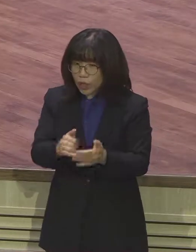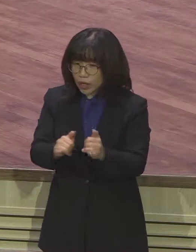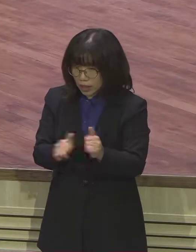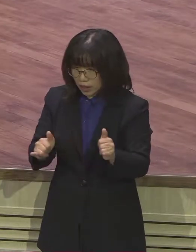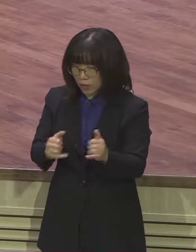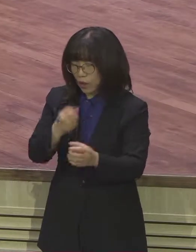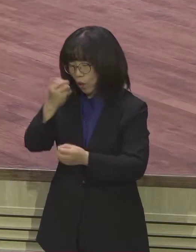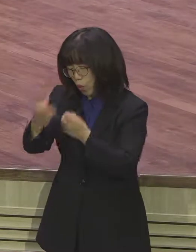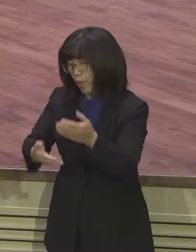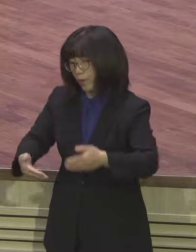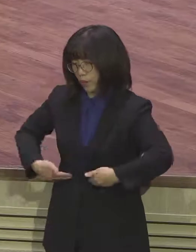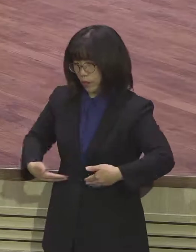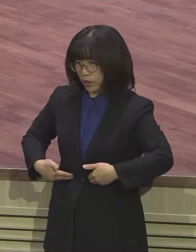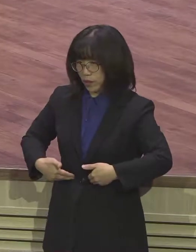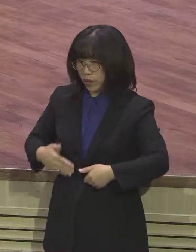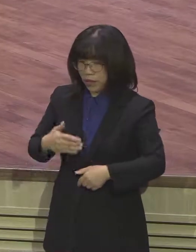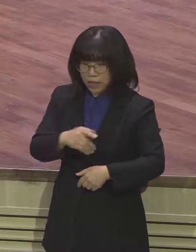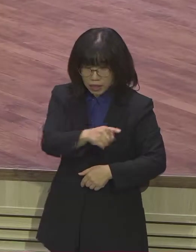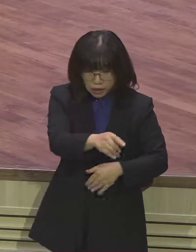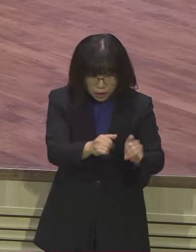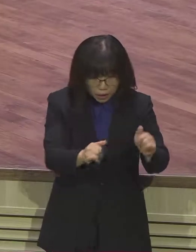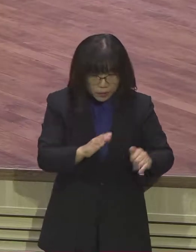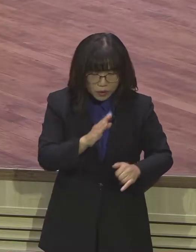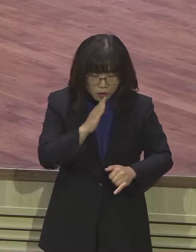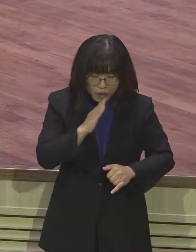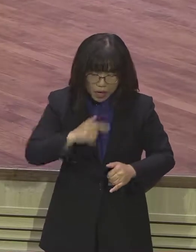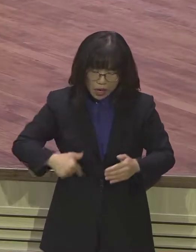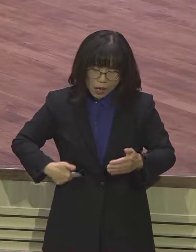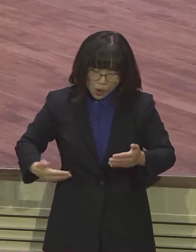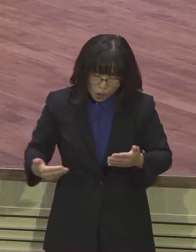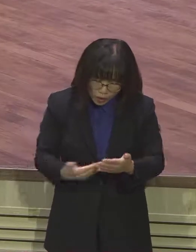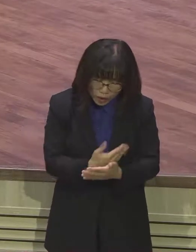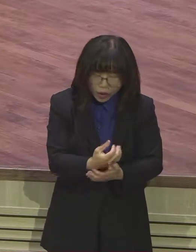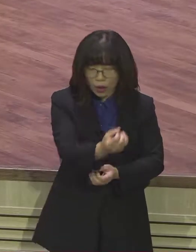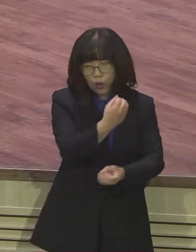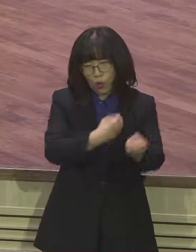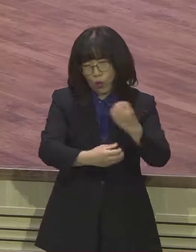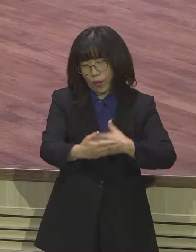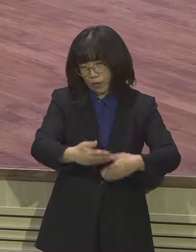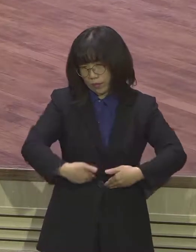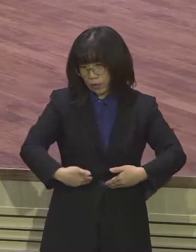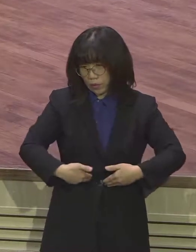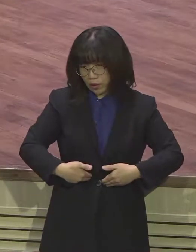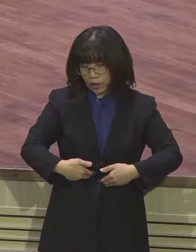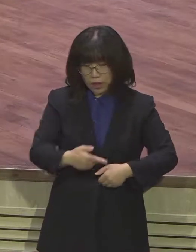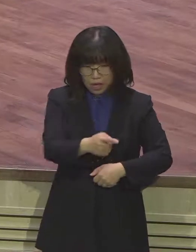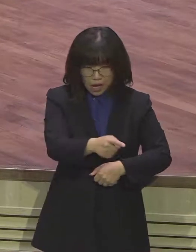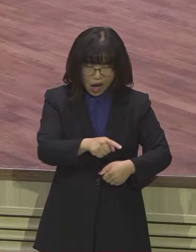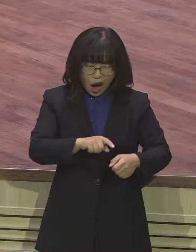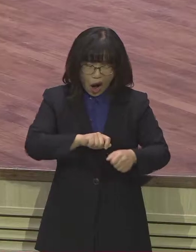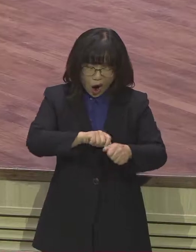그래서 실제로 진짜 영접하는 분들을 보게 되어집니다 저는 이런 분도 봤습니다